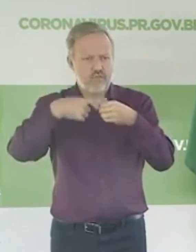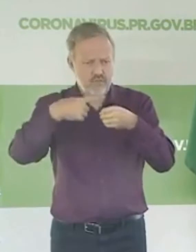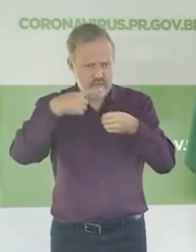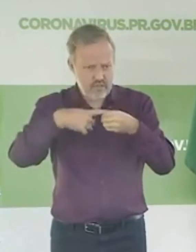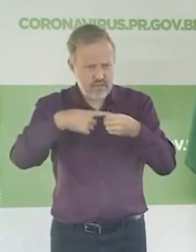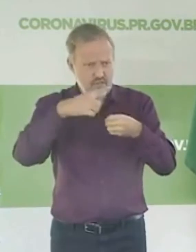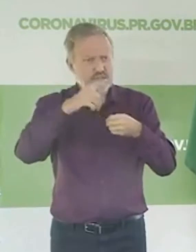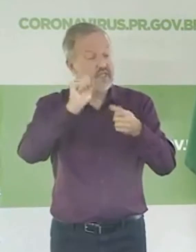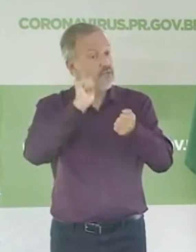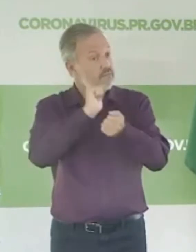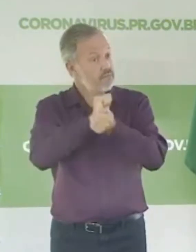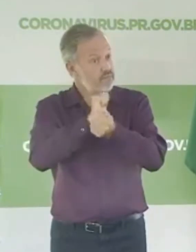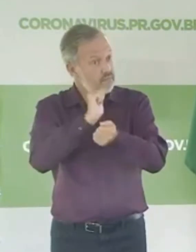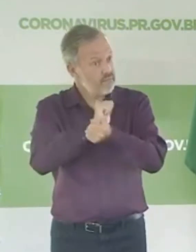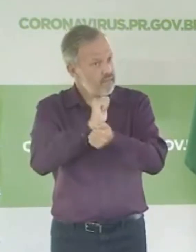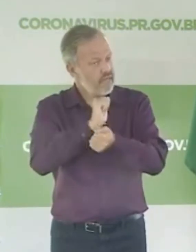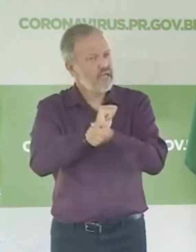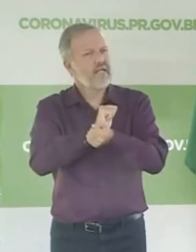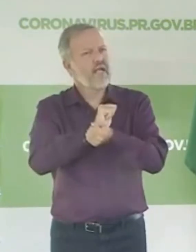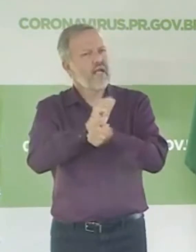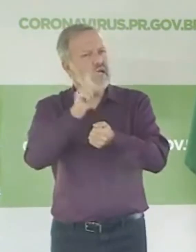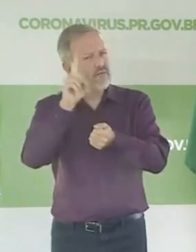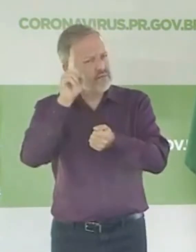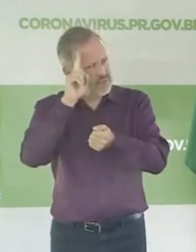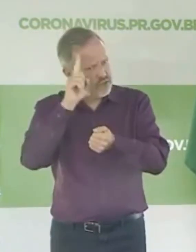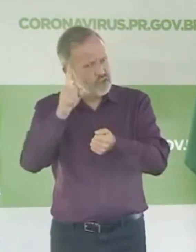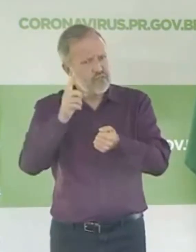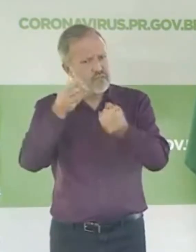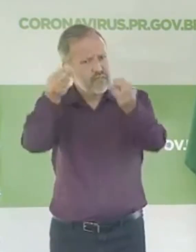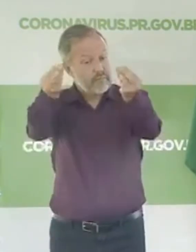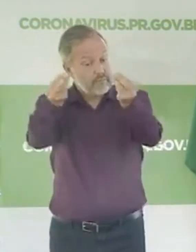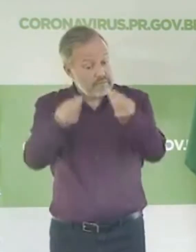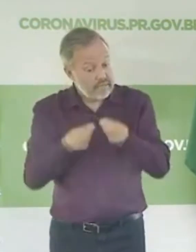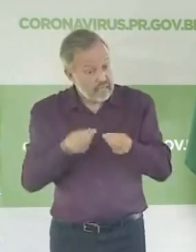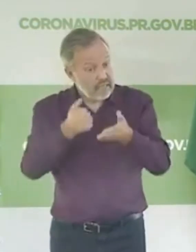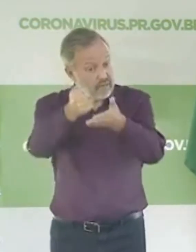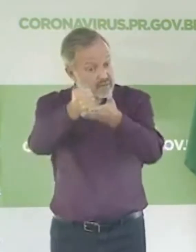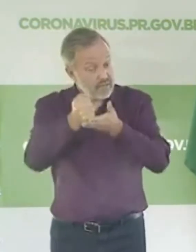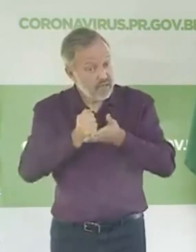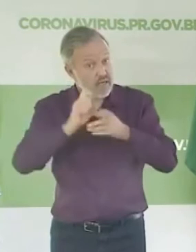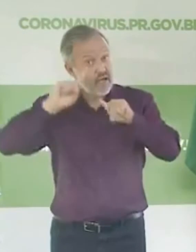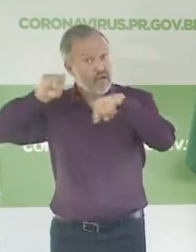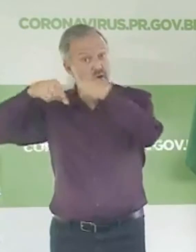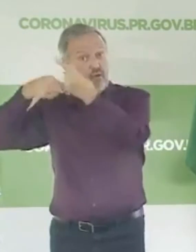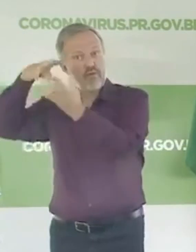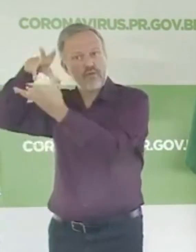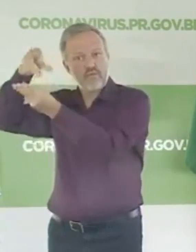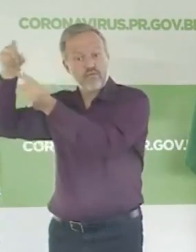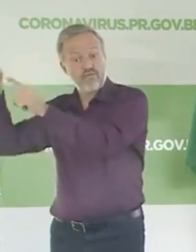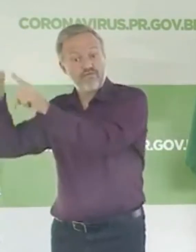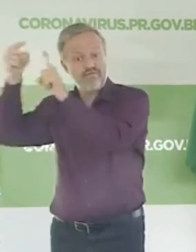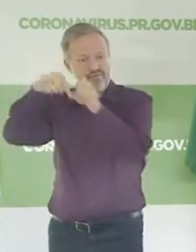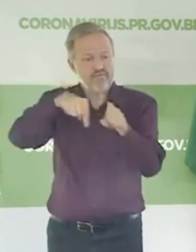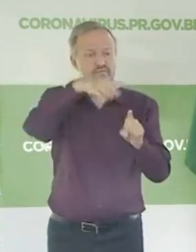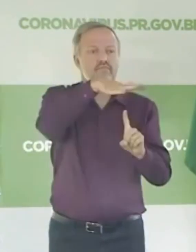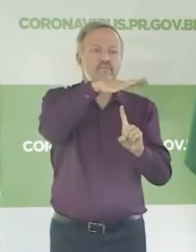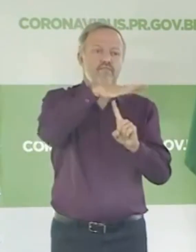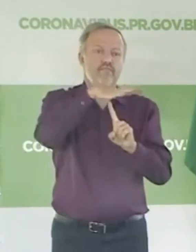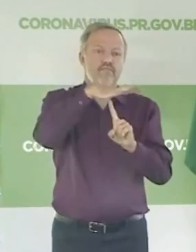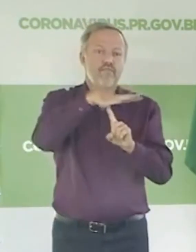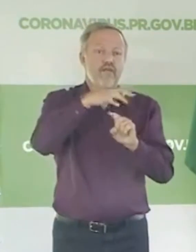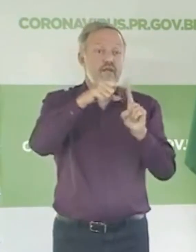tempo até você fazer a compra, fazer a entrega, porque vem de outras regiões do mundo, mas isso está em cima de um